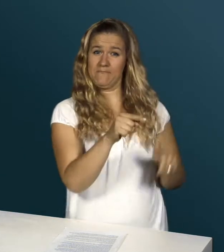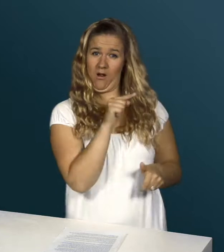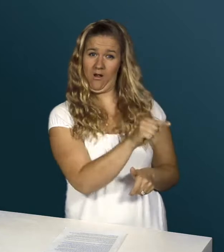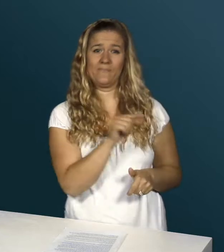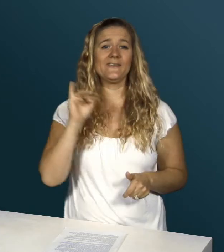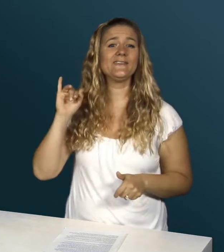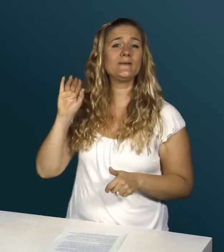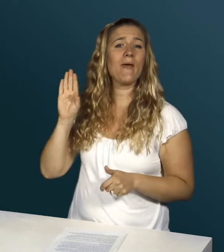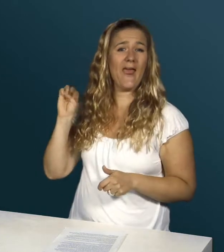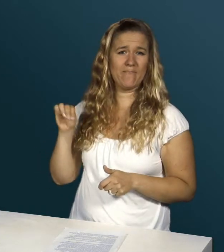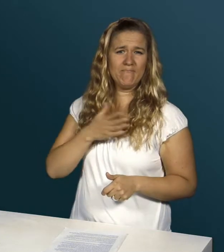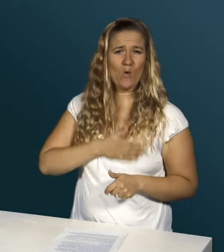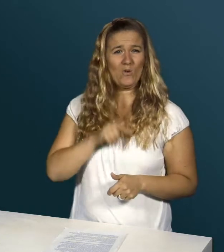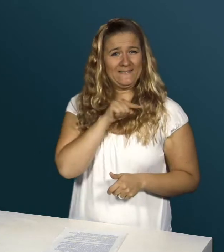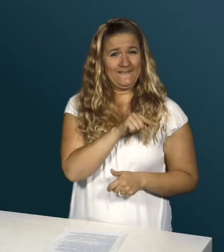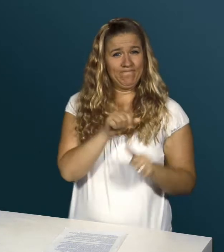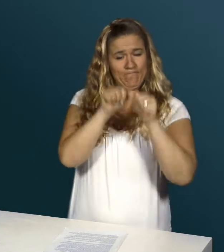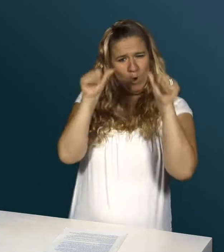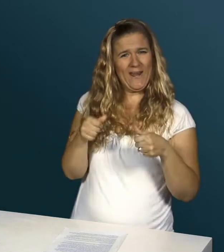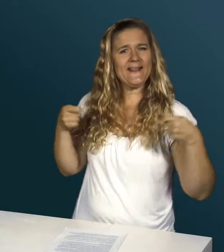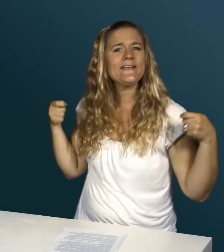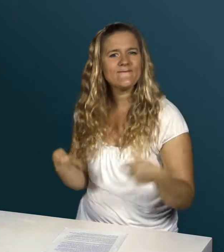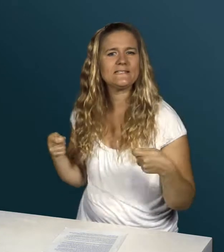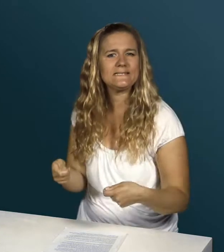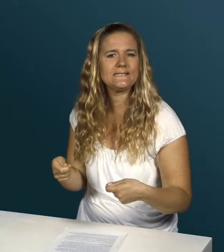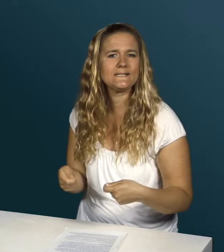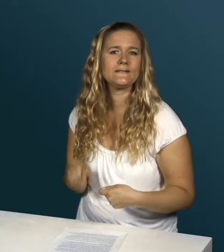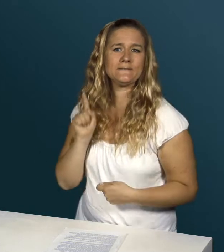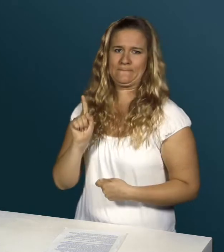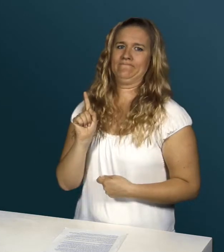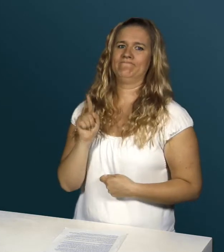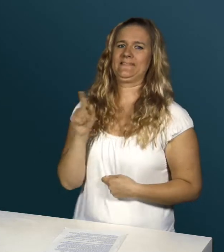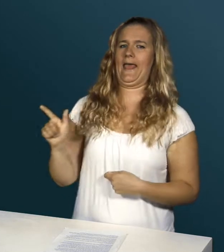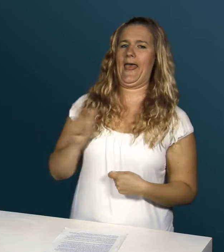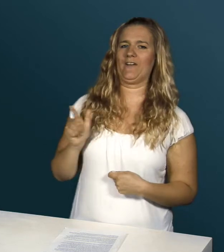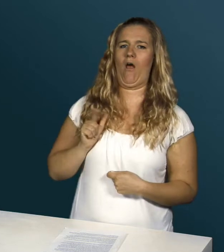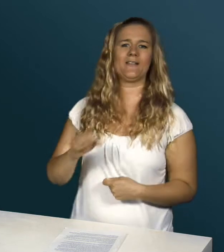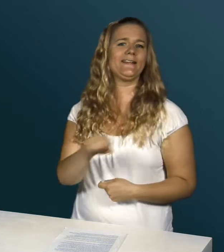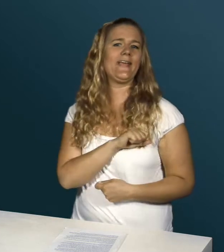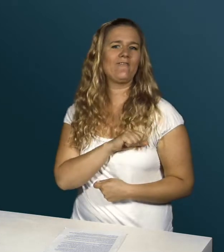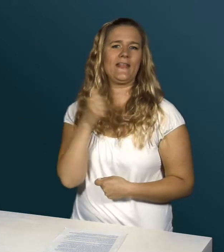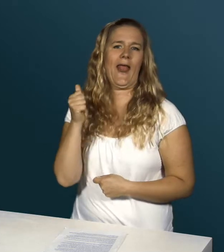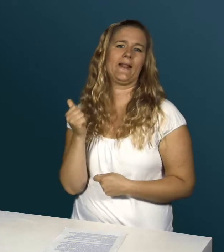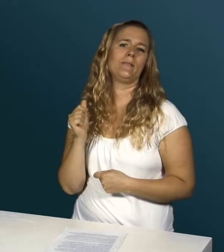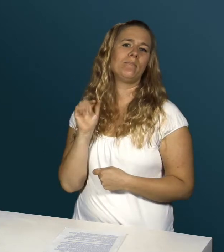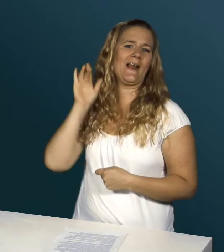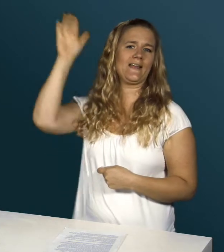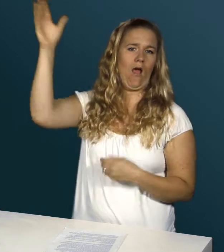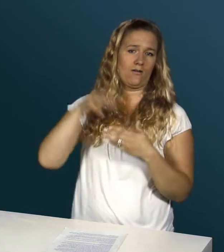Prototypen sind. IBM wollte in diese Produkte investieren, sie erwarten aber einen Gewinn von mindestens